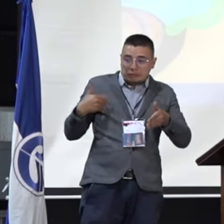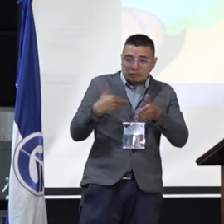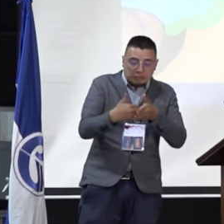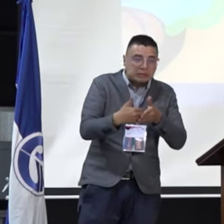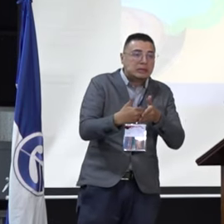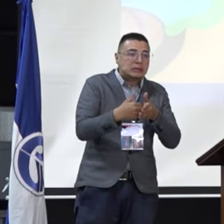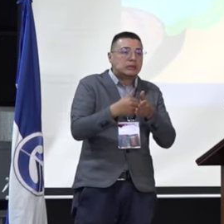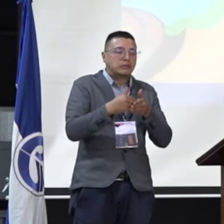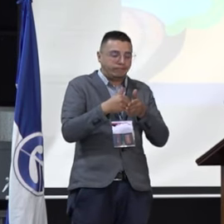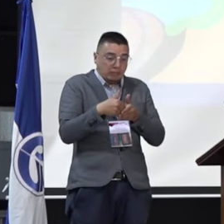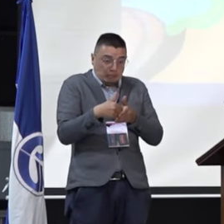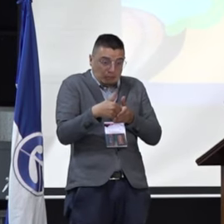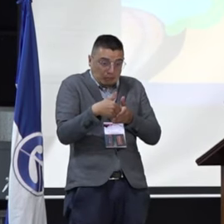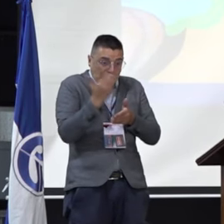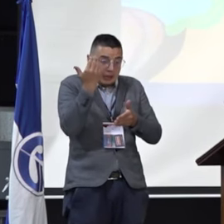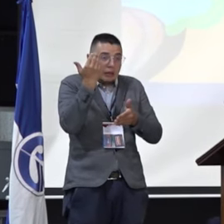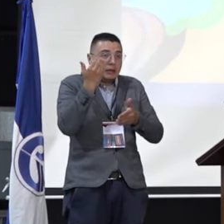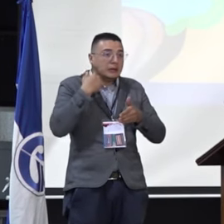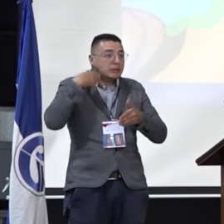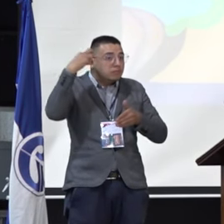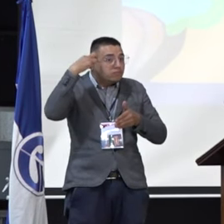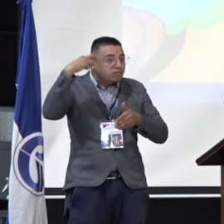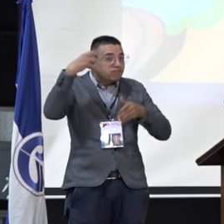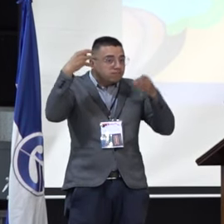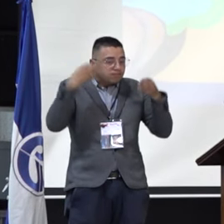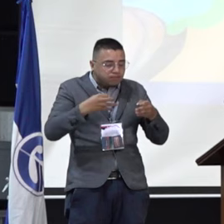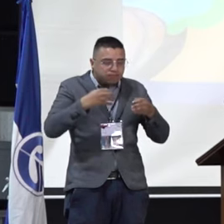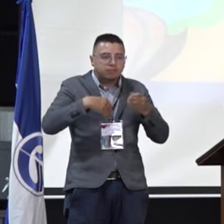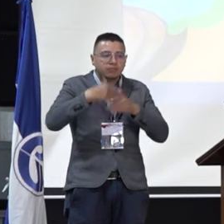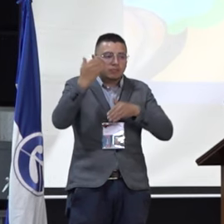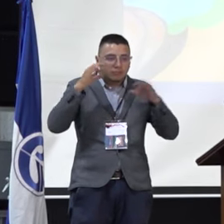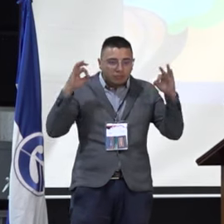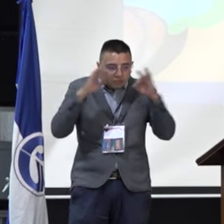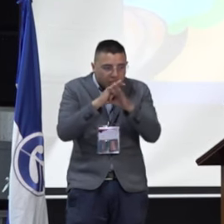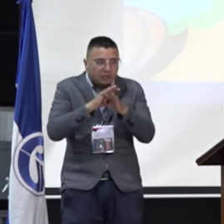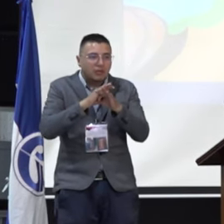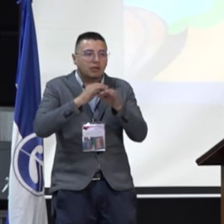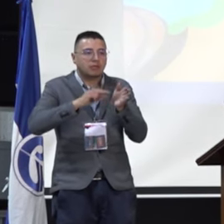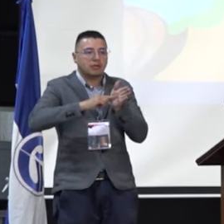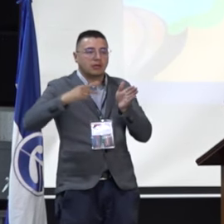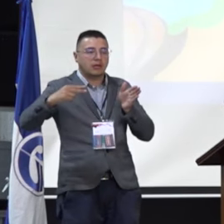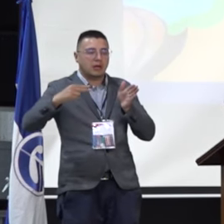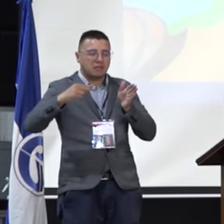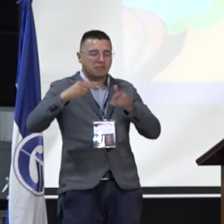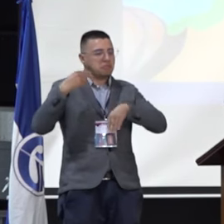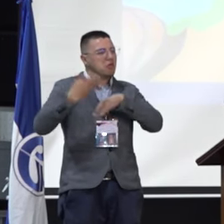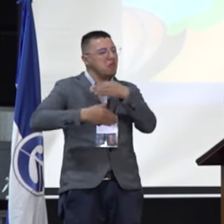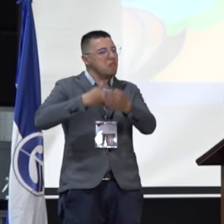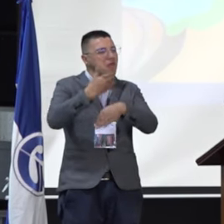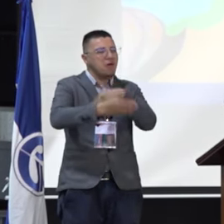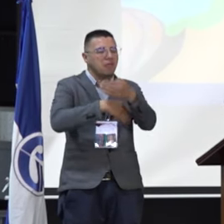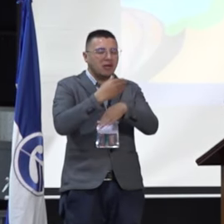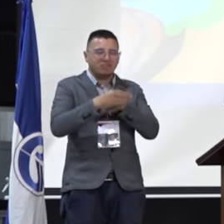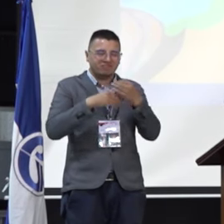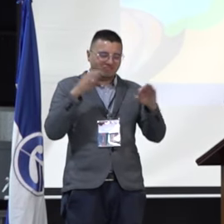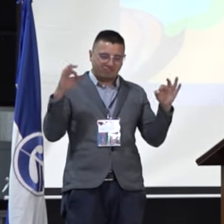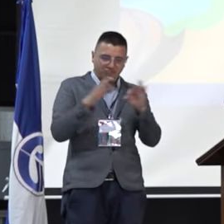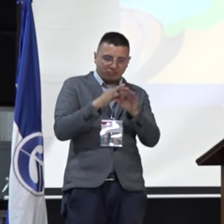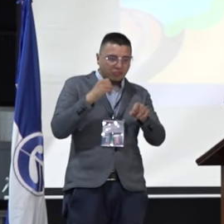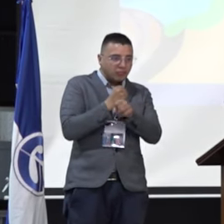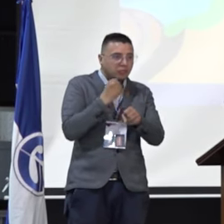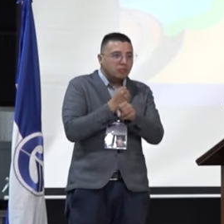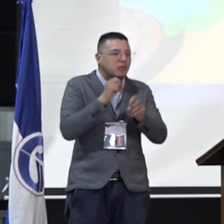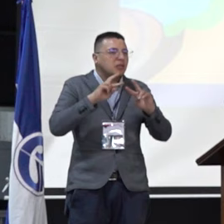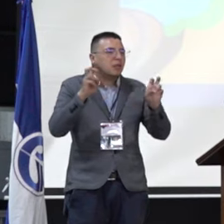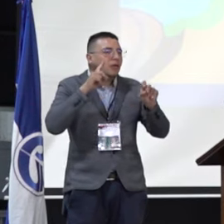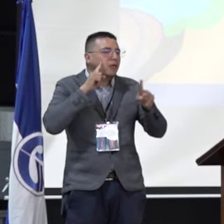inicié profesionalmente, me dediqué inicialmente a la enseñanza de la natación, pero más adelante me vinculé con procesos de educación popular a través